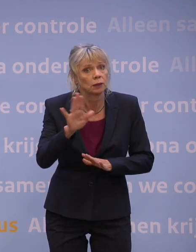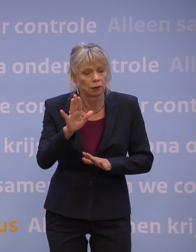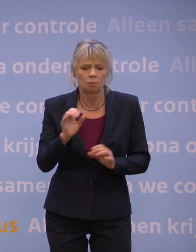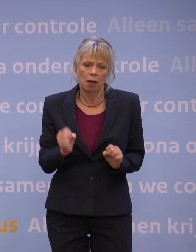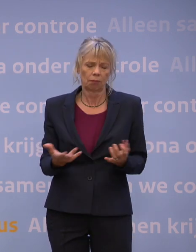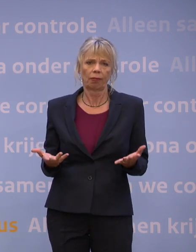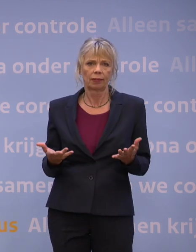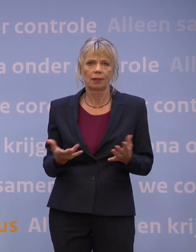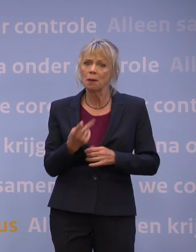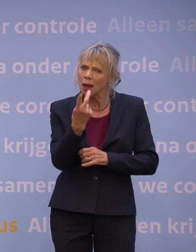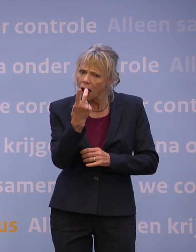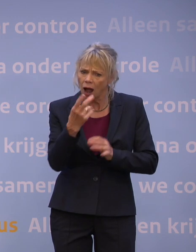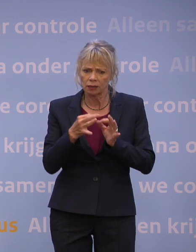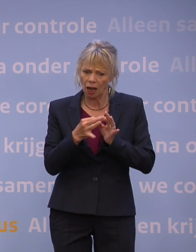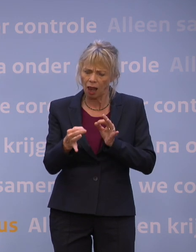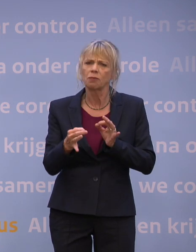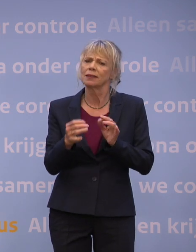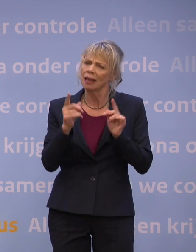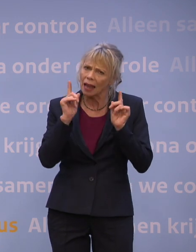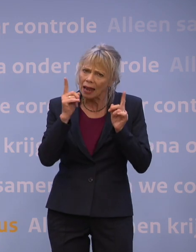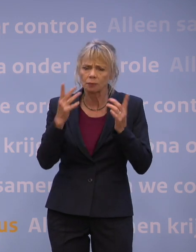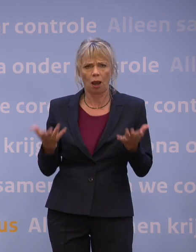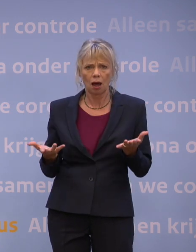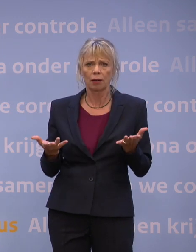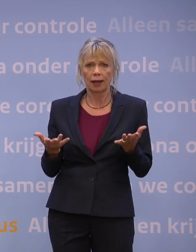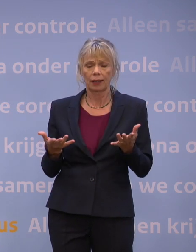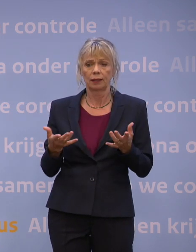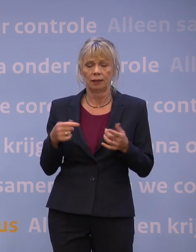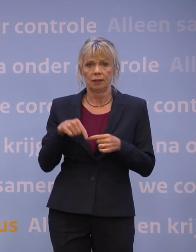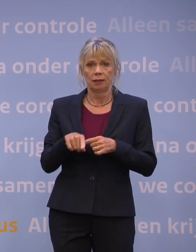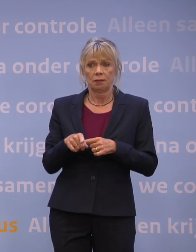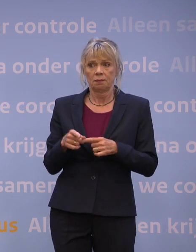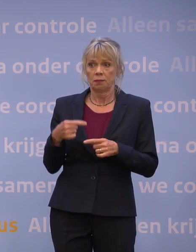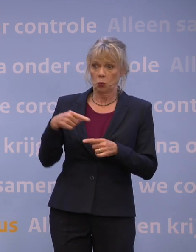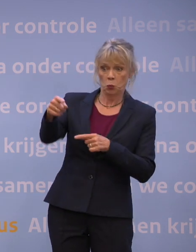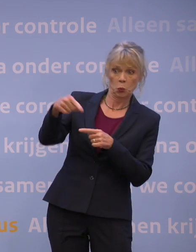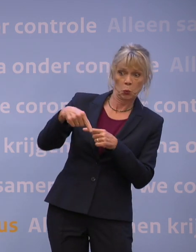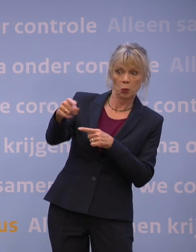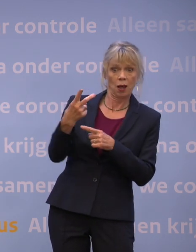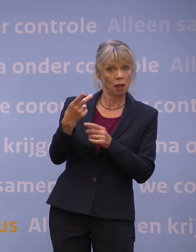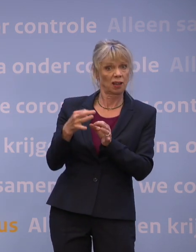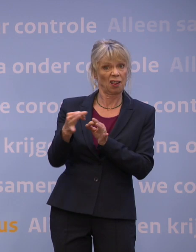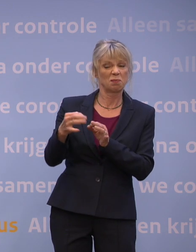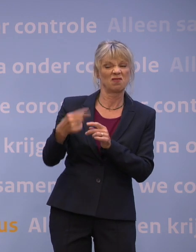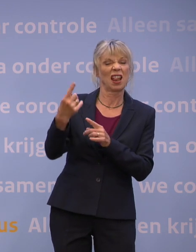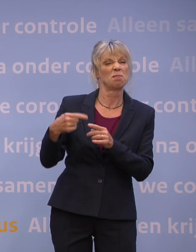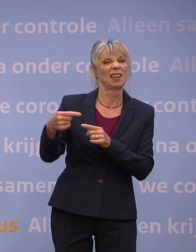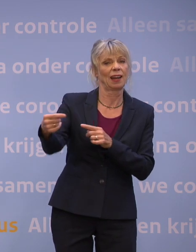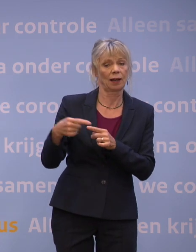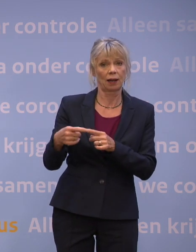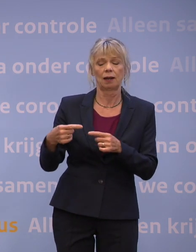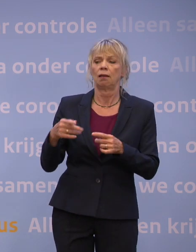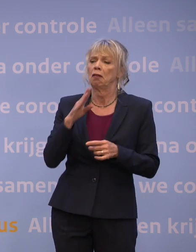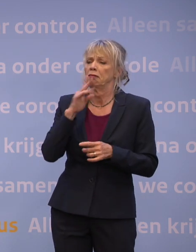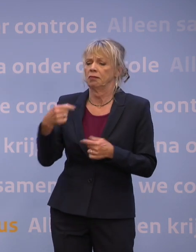Maar die anderhalve meter is echt van belang. Want de afstand daarbij hebben we wel veel meer dan anderhalve meter. Maar als ik het nu zou hebben, of ik ben gevaccineerd,